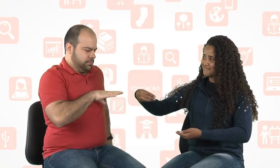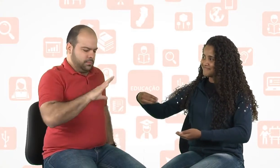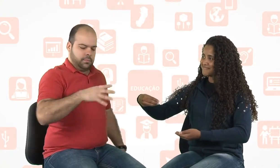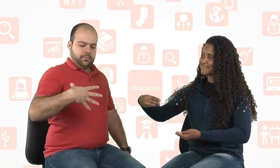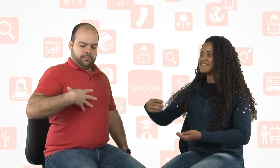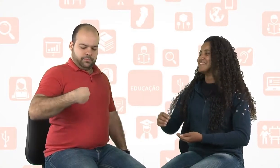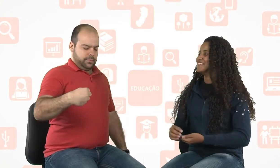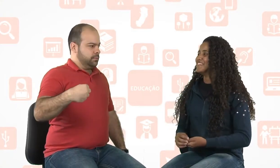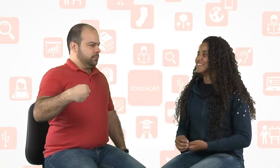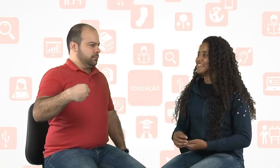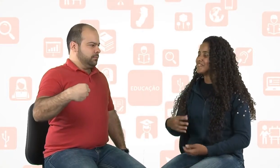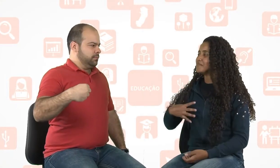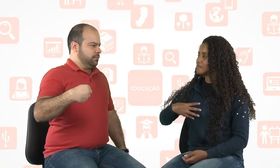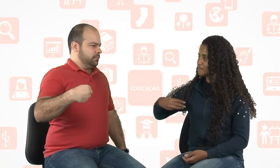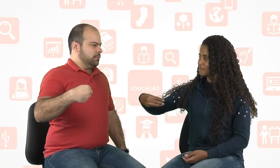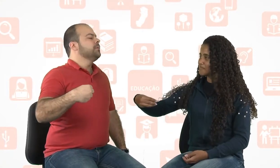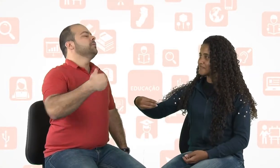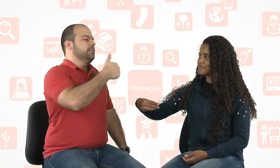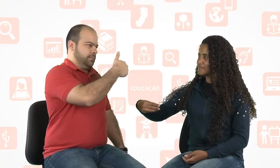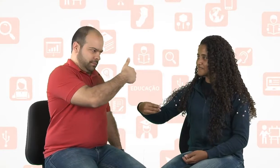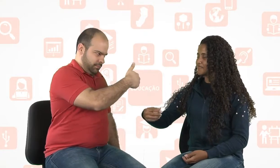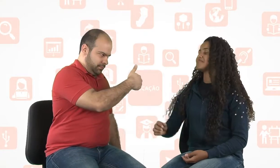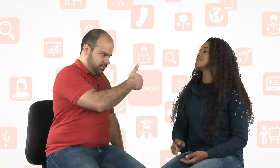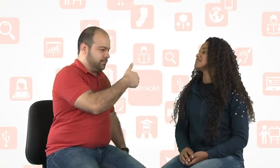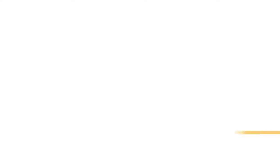Filho. Não, não. Filho. Filho. Isso.